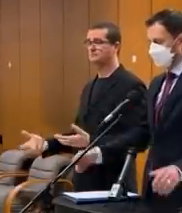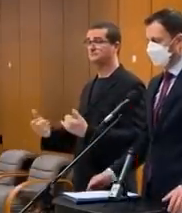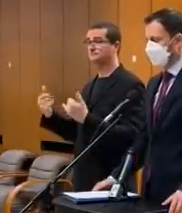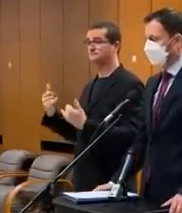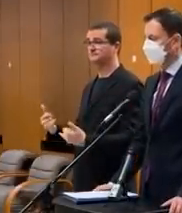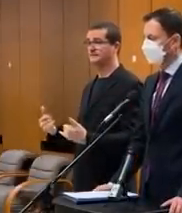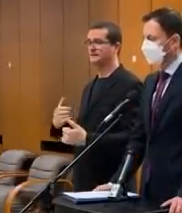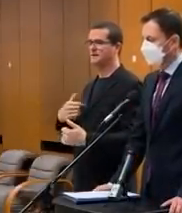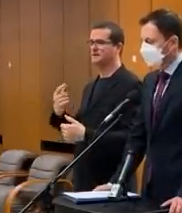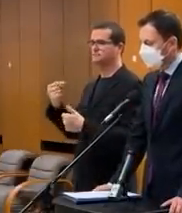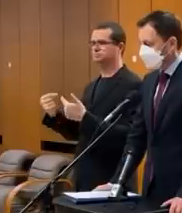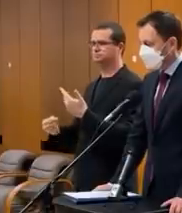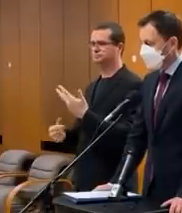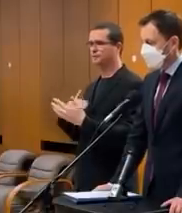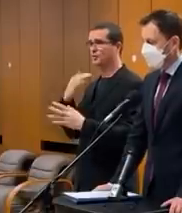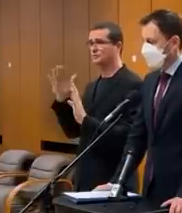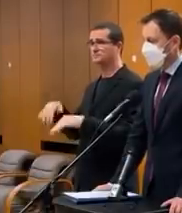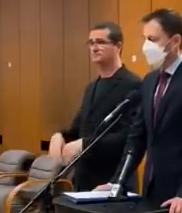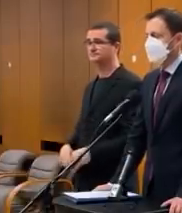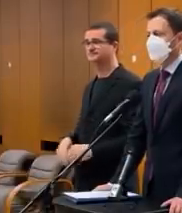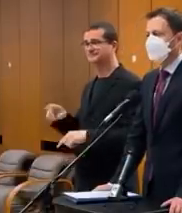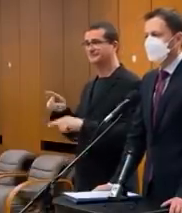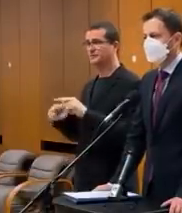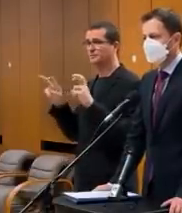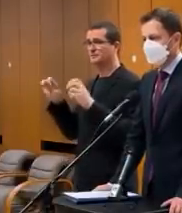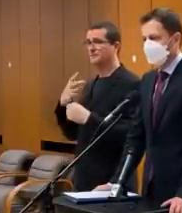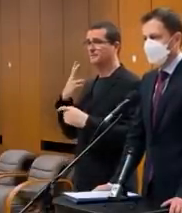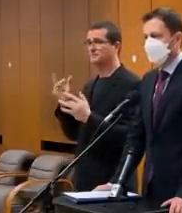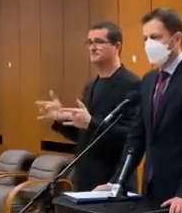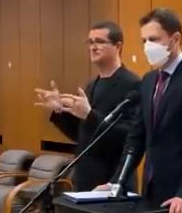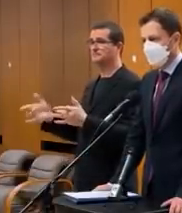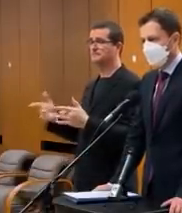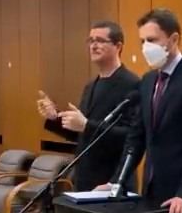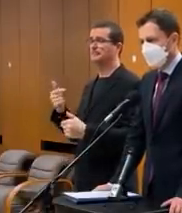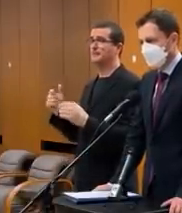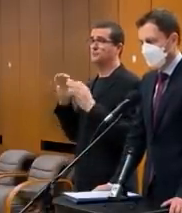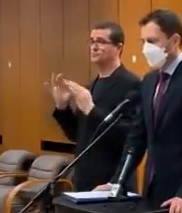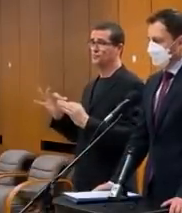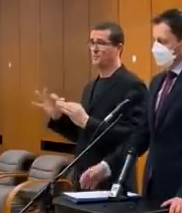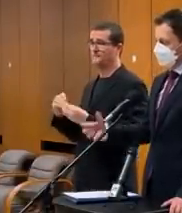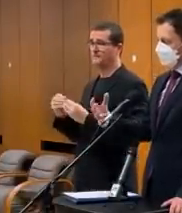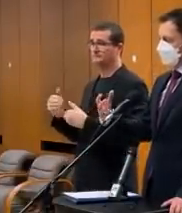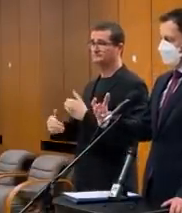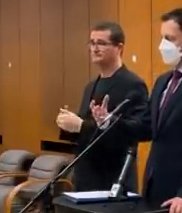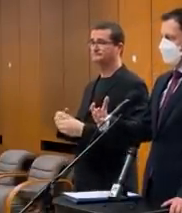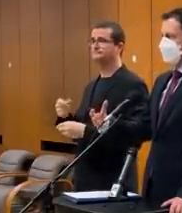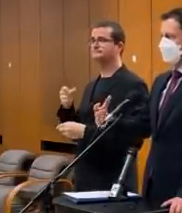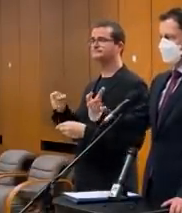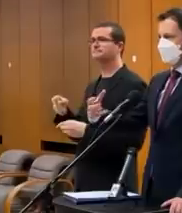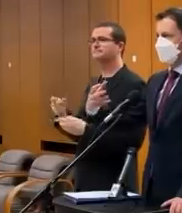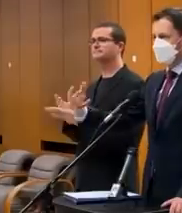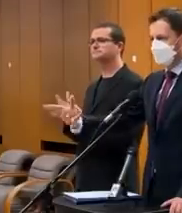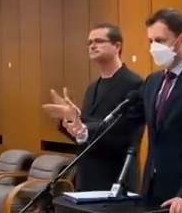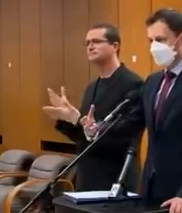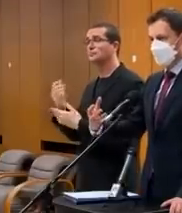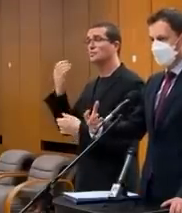by som mohol ich menovať. V niektorých tých témach vidíme posunť, že sa dostávajú do konštruktívnej roviny. Ta konštruktívna rovina je dobrá aj v tom,